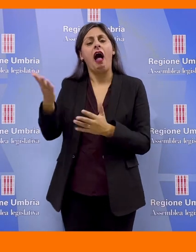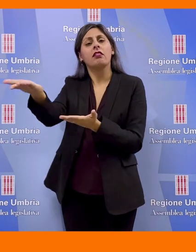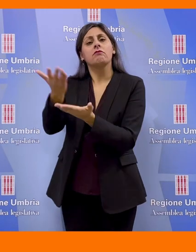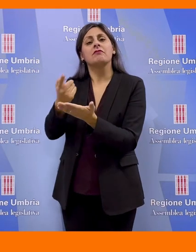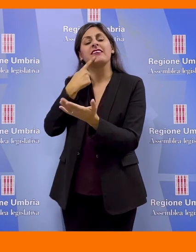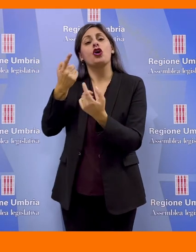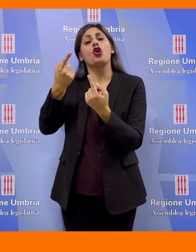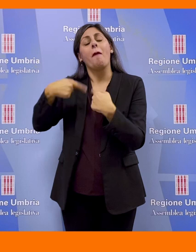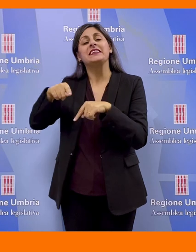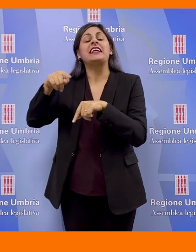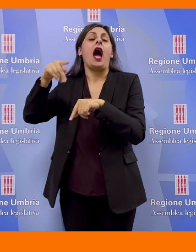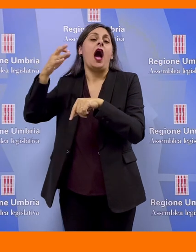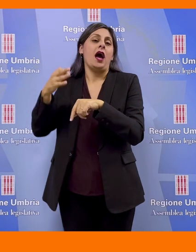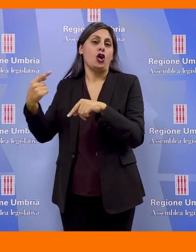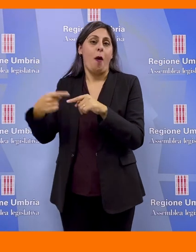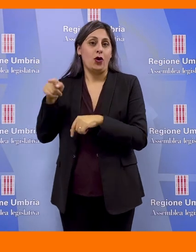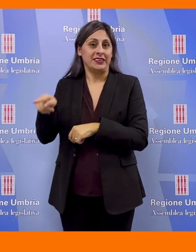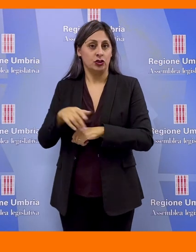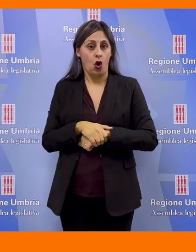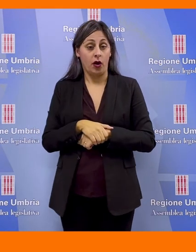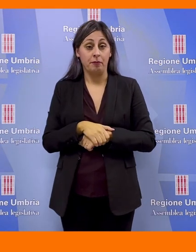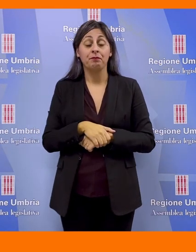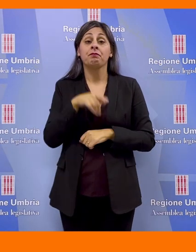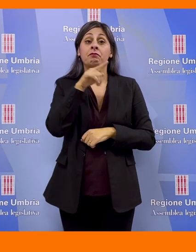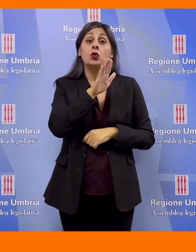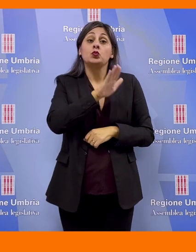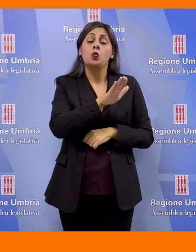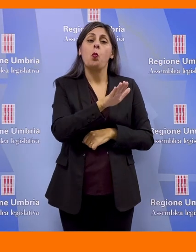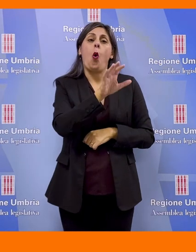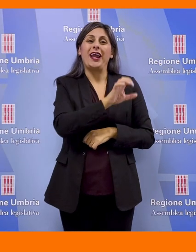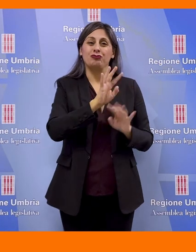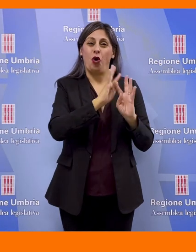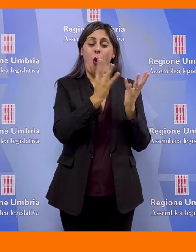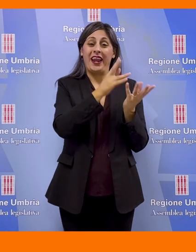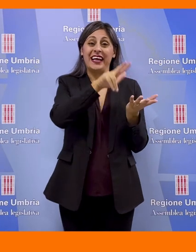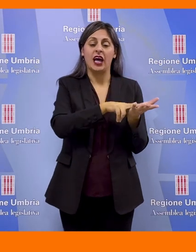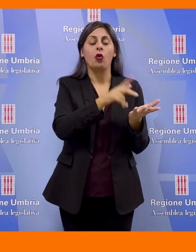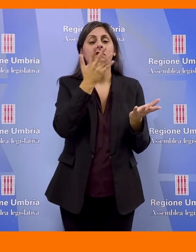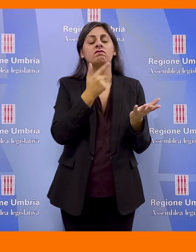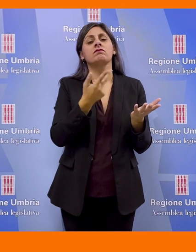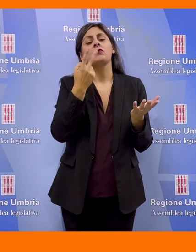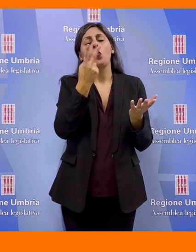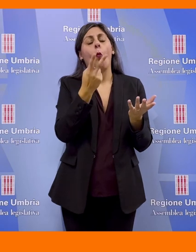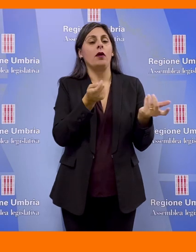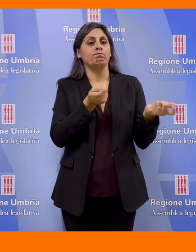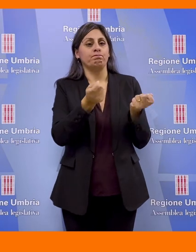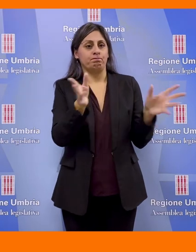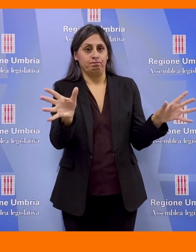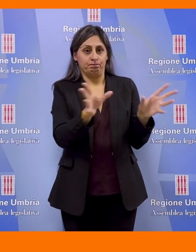altri promossi dai commissari di opposizione. Quelli dell'esecutivo regionale riguardano la riaggregazione di due livelli di